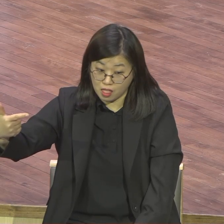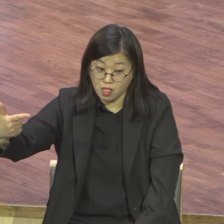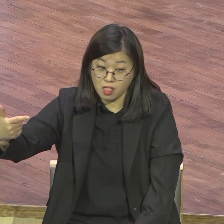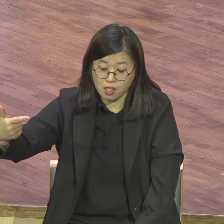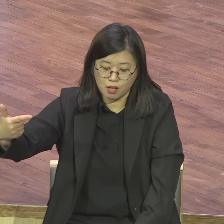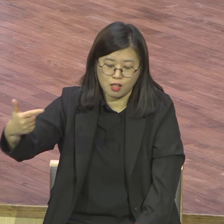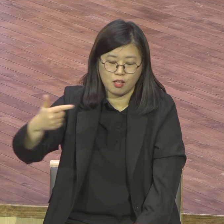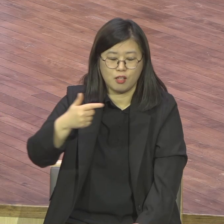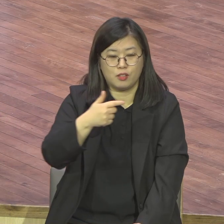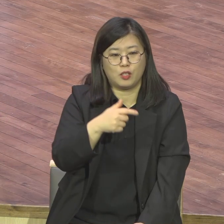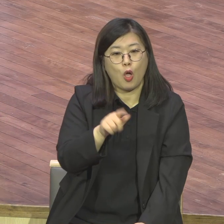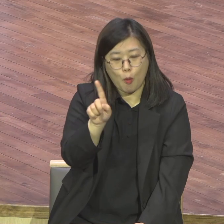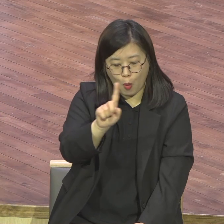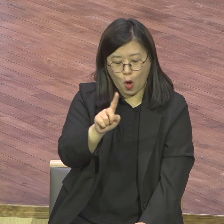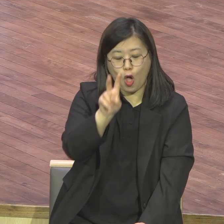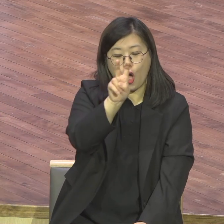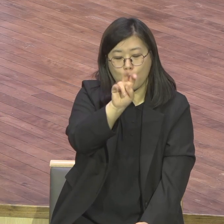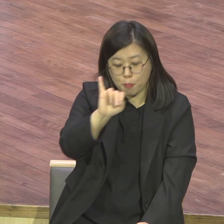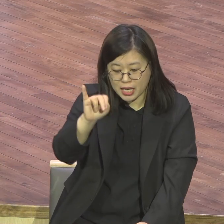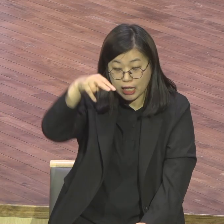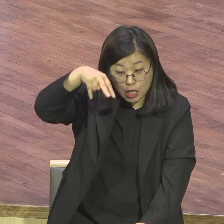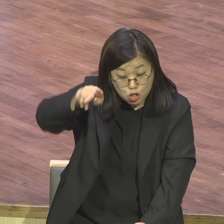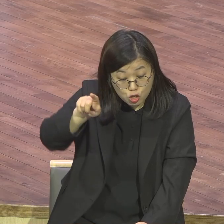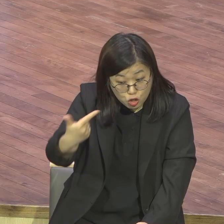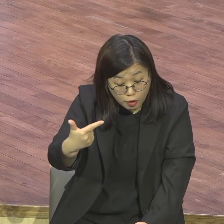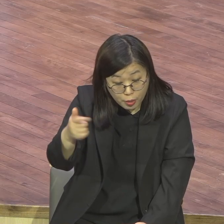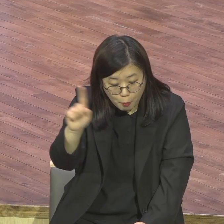사명이죠 성교 사명 헤븐니 미션